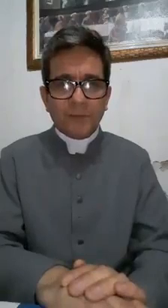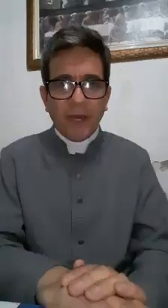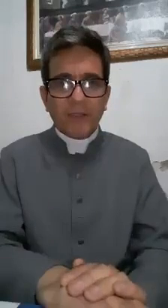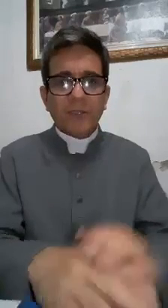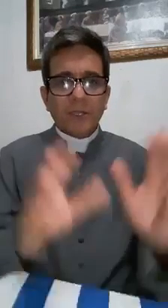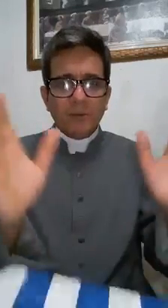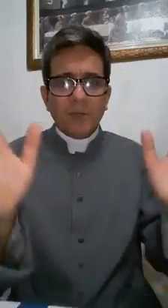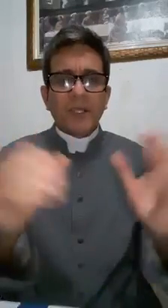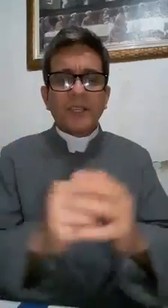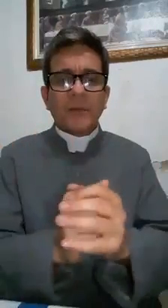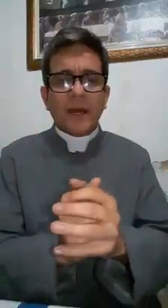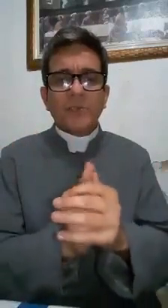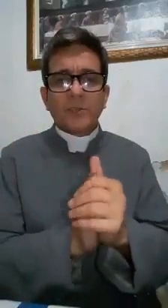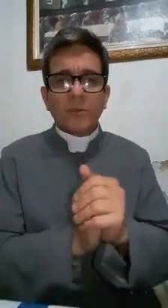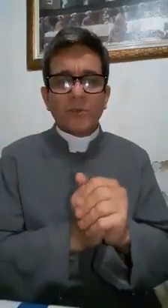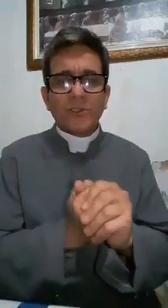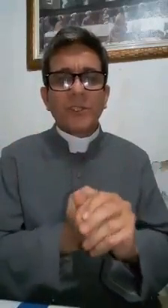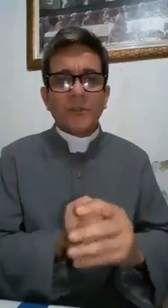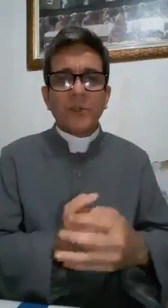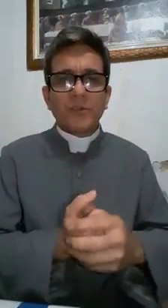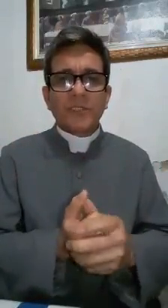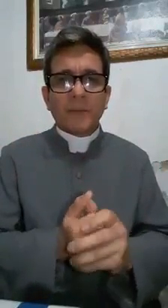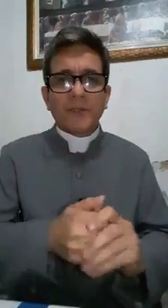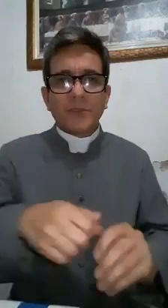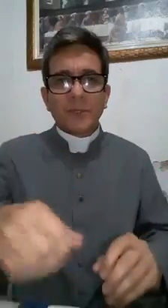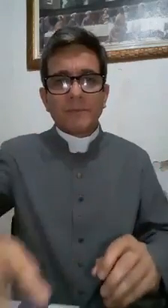desperte. Um grande abraço a todos. Deus os abençoe.